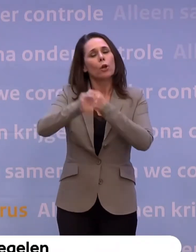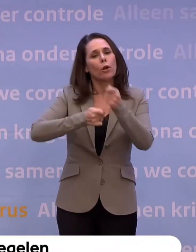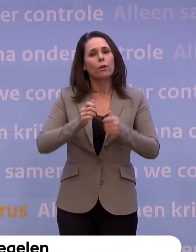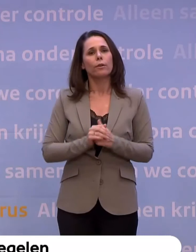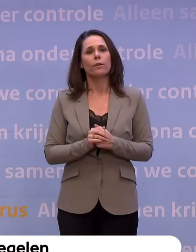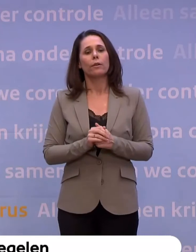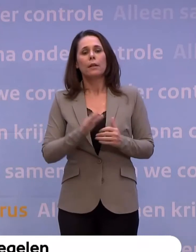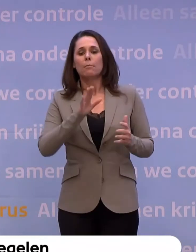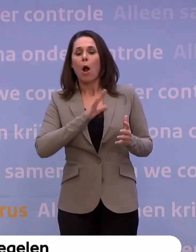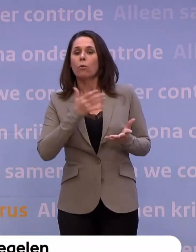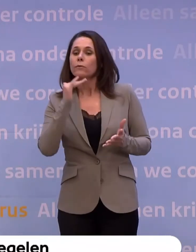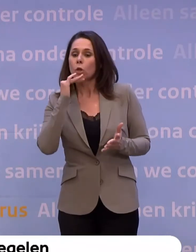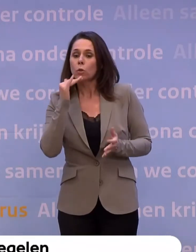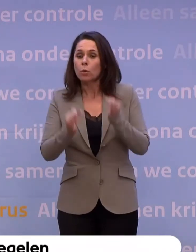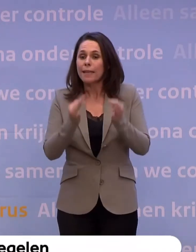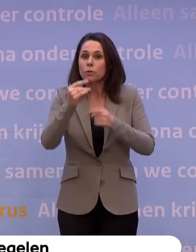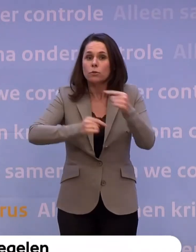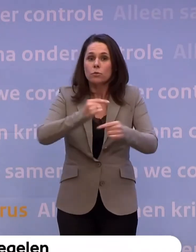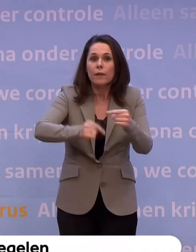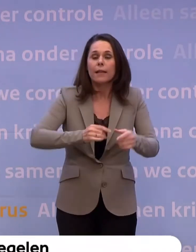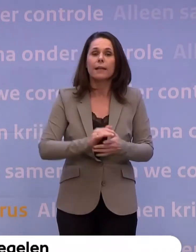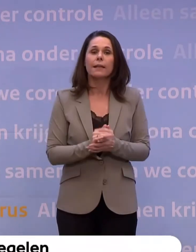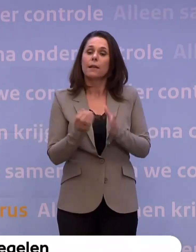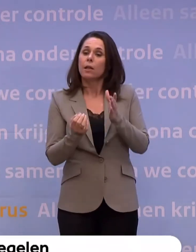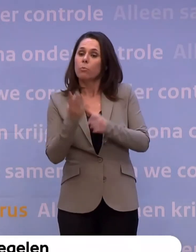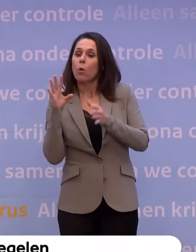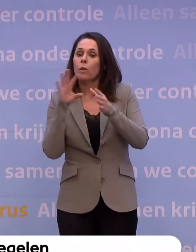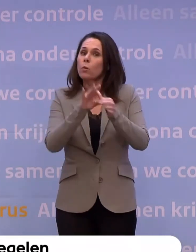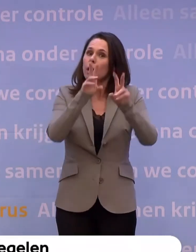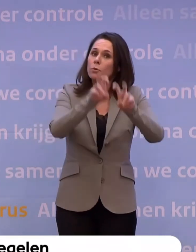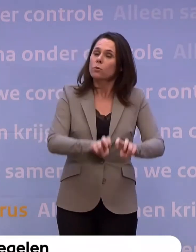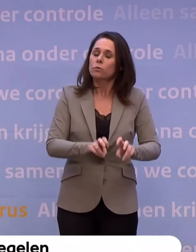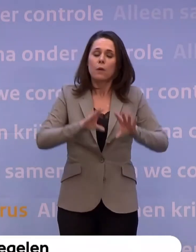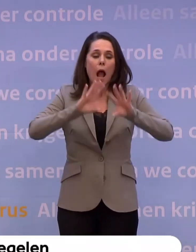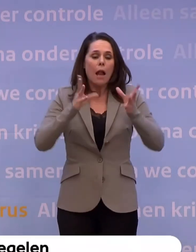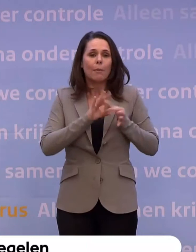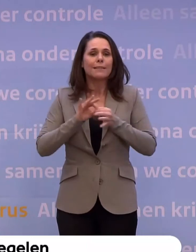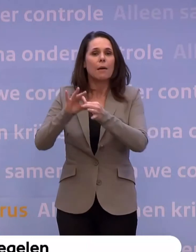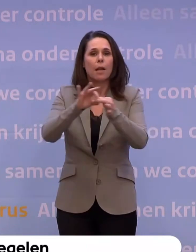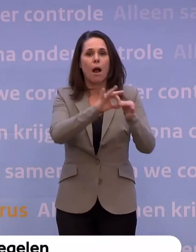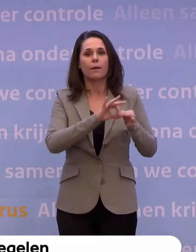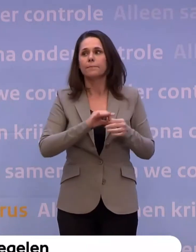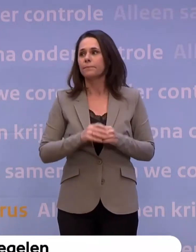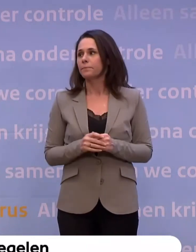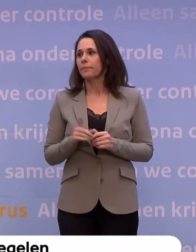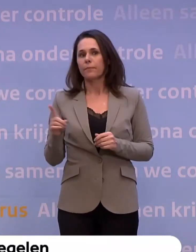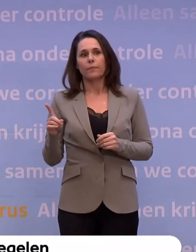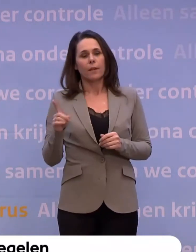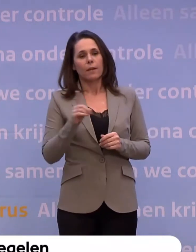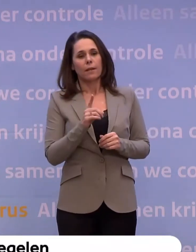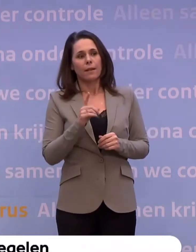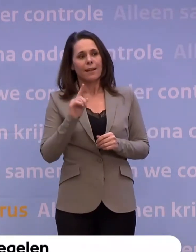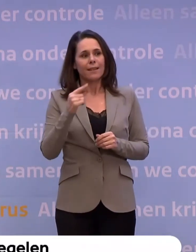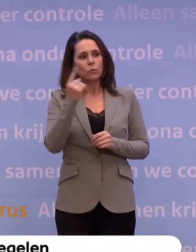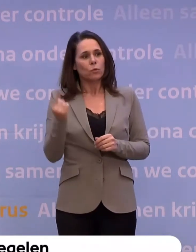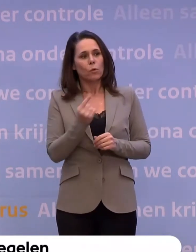van de vraag of we voldoende testen kunnen ontwikkelen... ...maar ook van dat bron- en contactonderzoek. Dus dat hangt allemaal met elkaar samen. Nieuws hier nog en dan slotvraag in het midden.